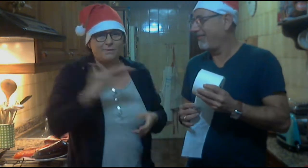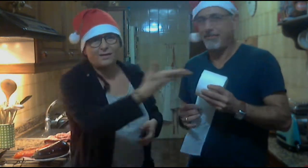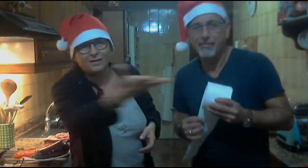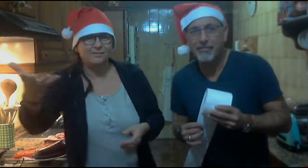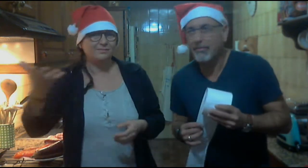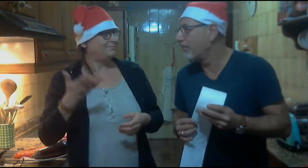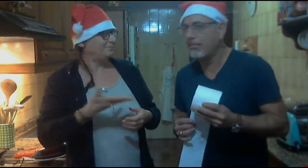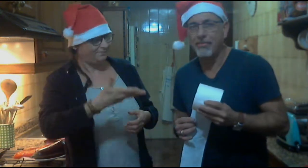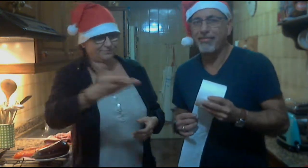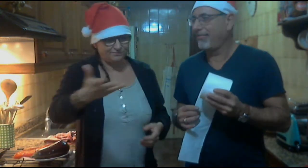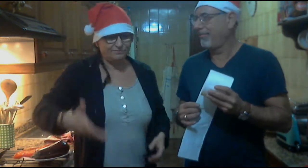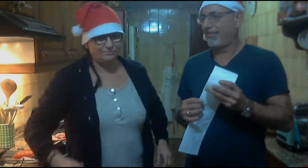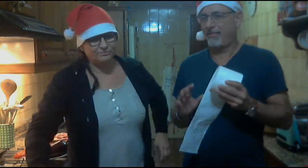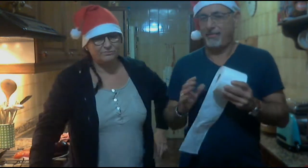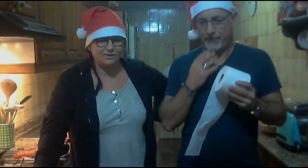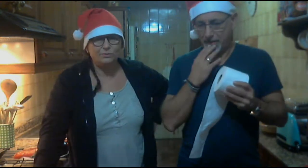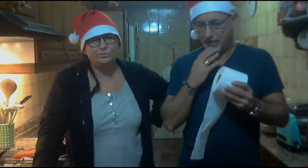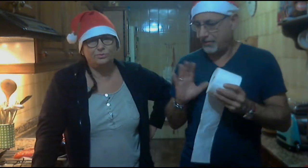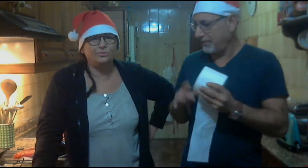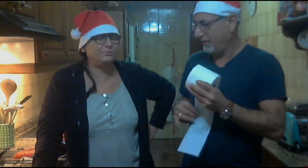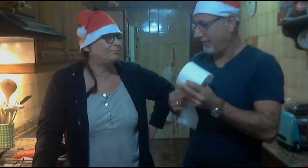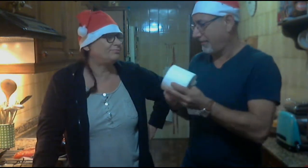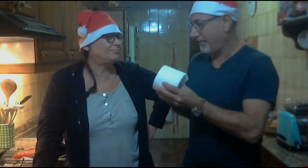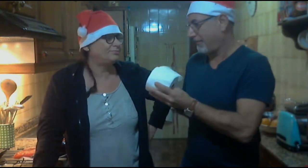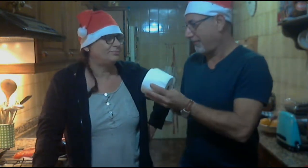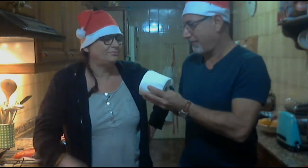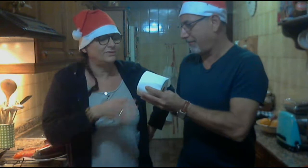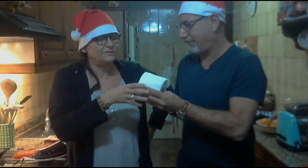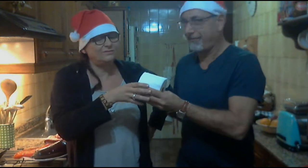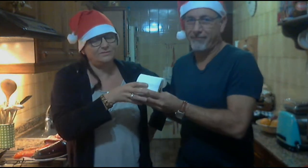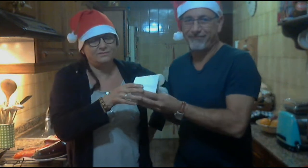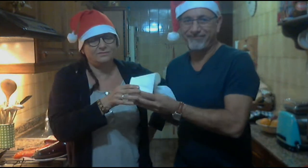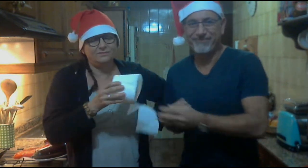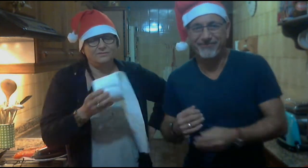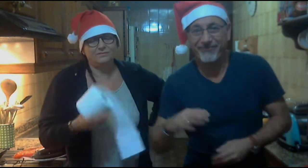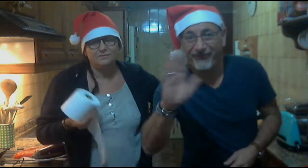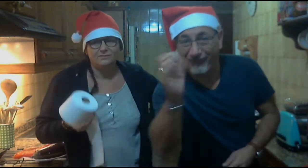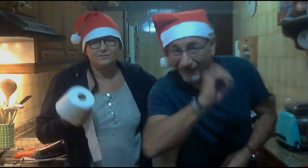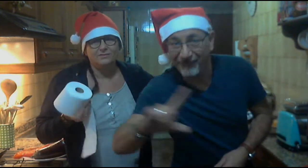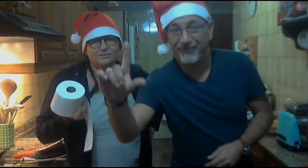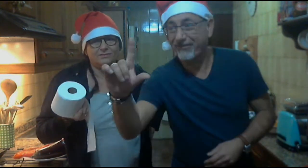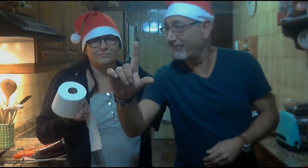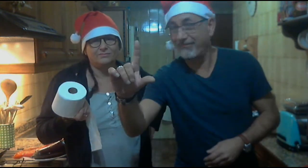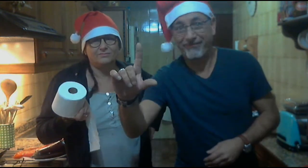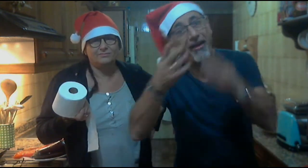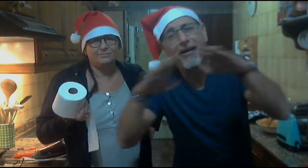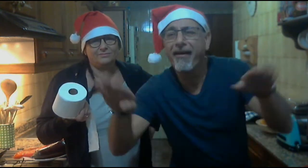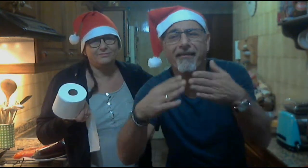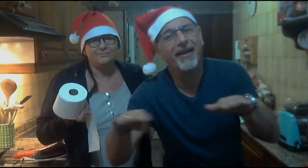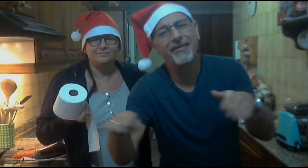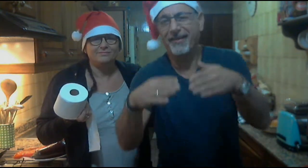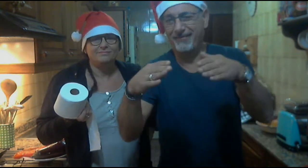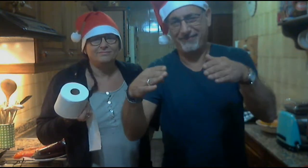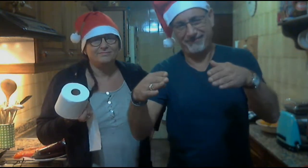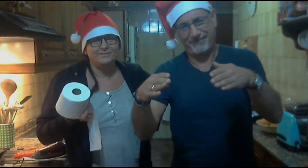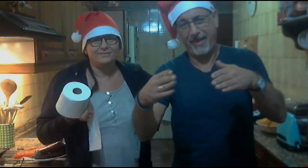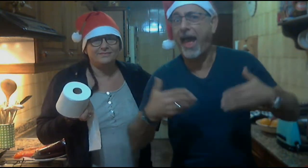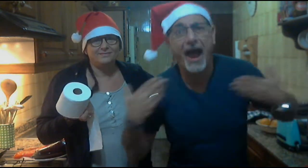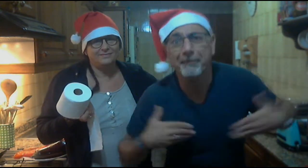Entre tanto, como saben, Salad de Esla, que se les un poco complice, Andemí continúan desaparecidos y continúan haciéndose registros en el barrio de Sendemí. Aquí en el distrito número 11 ha abierto uno de los